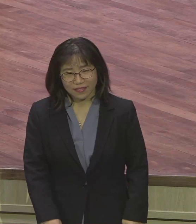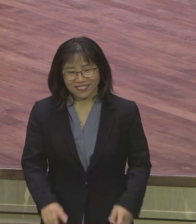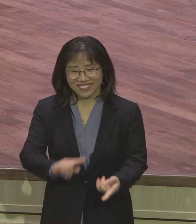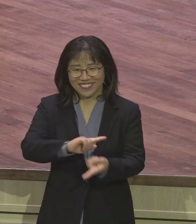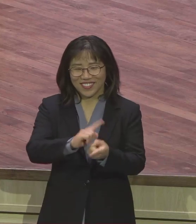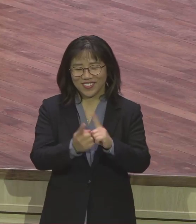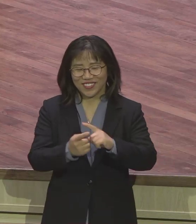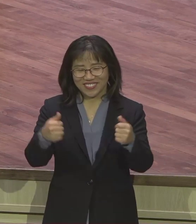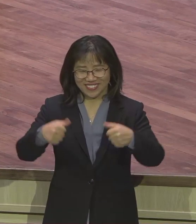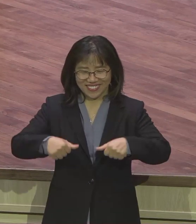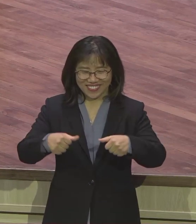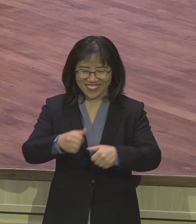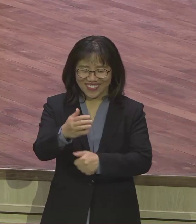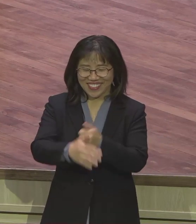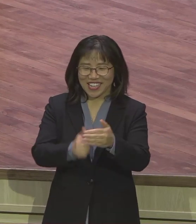하나님의 말씀을 붙잡읍시다.